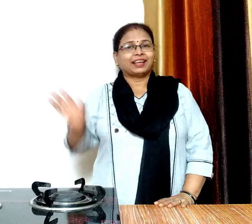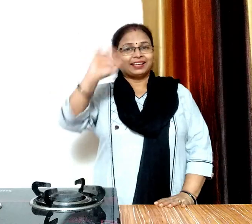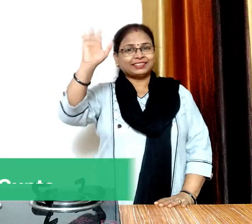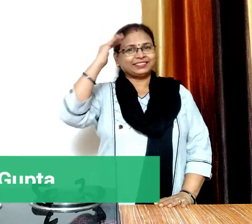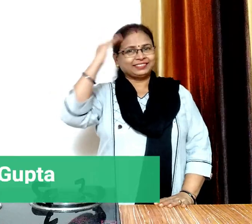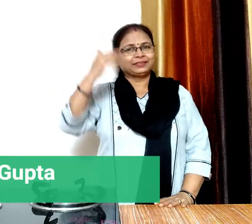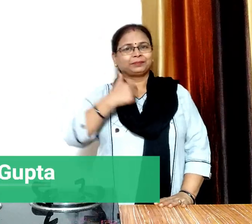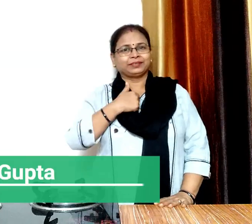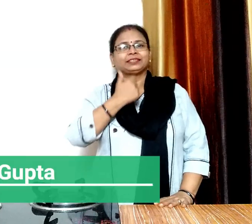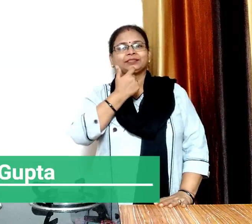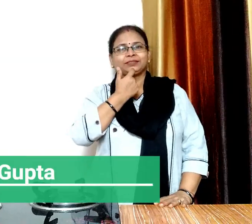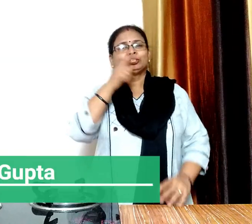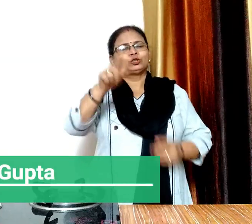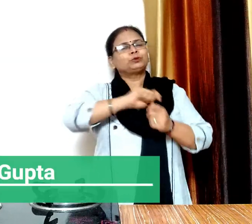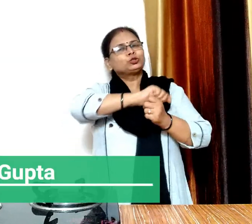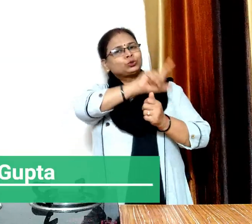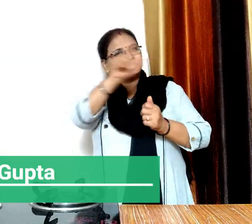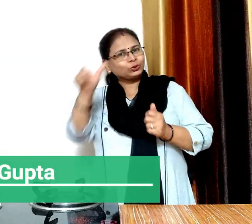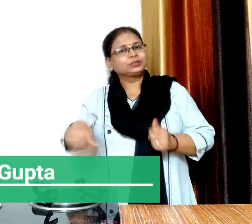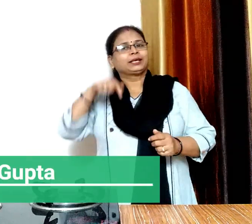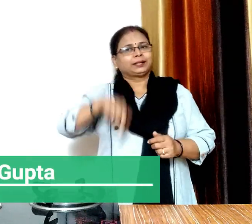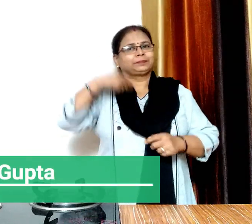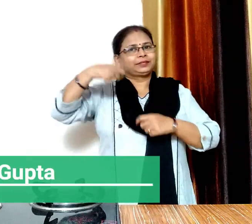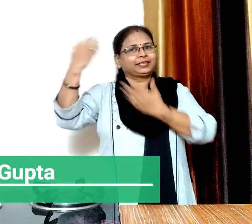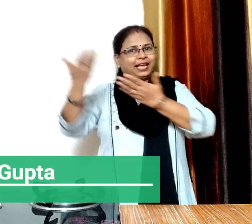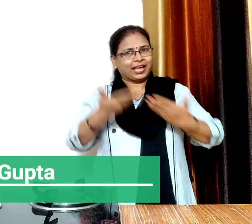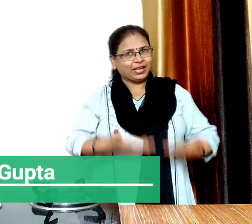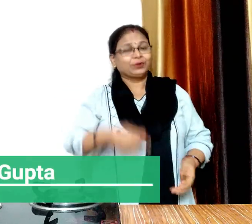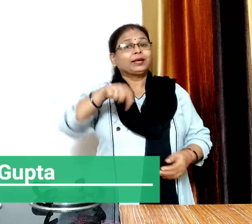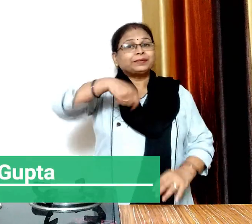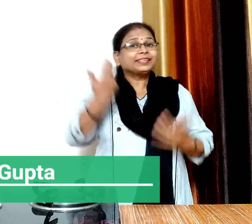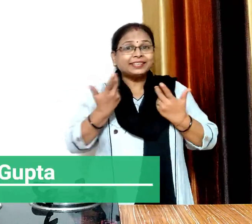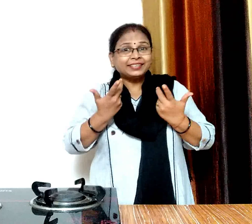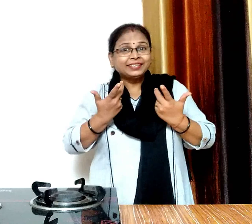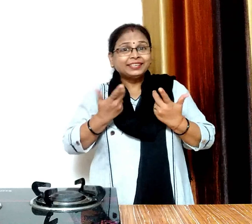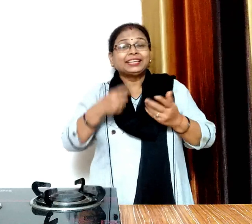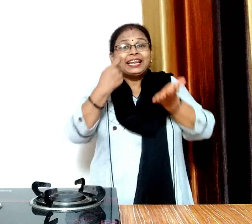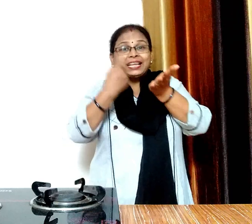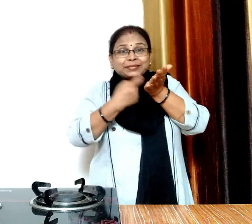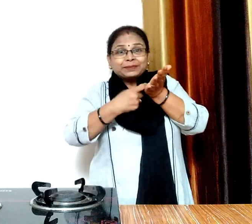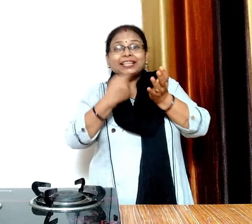हेलो फ्रेंड्स मैं शिखा आप सबी का इस वीडियो पर स्वागत करती हूँ आज आप राजबा बनाएंगे